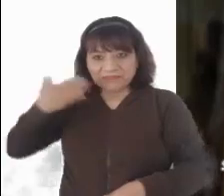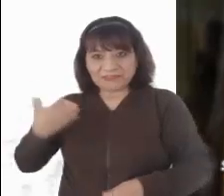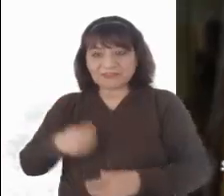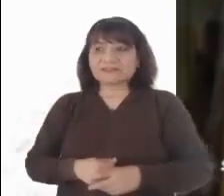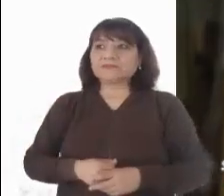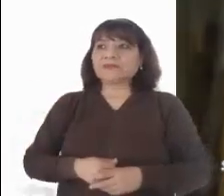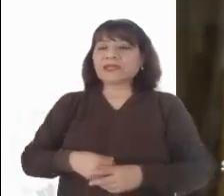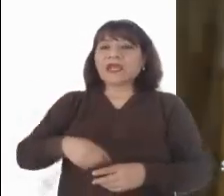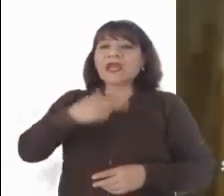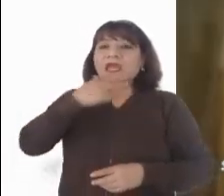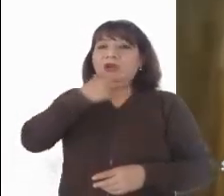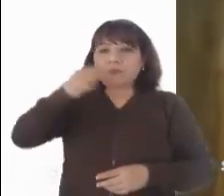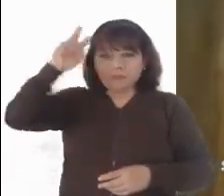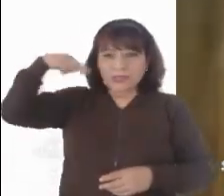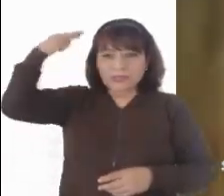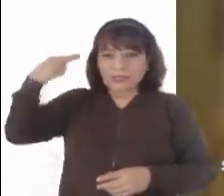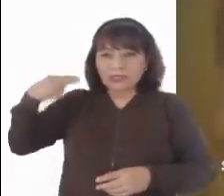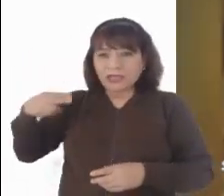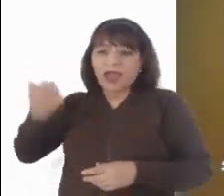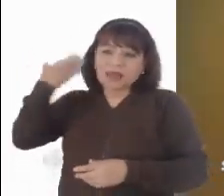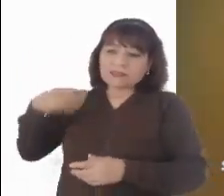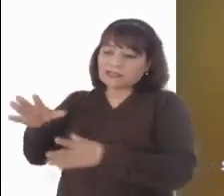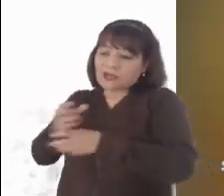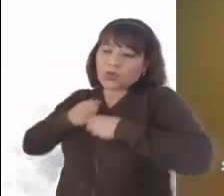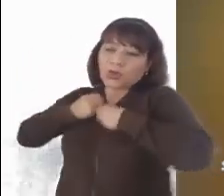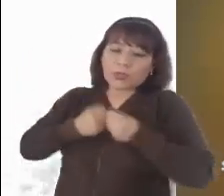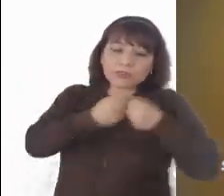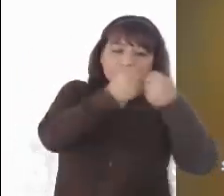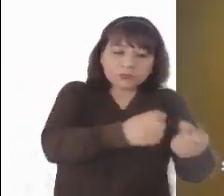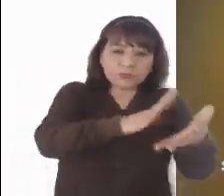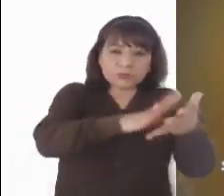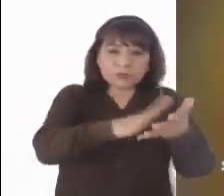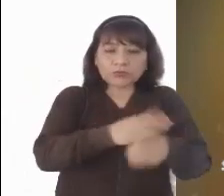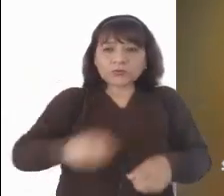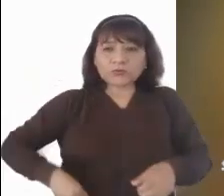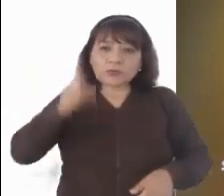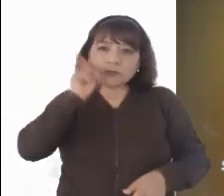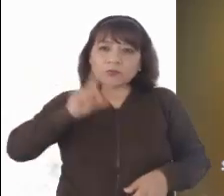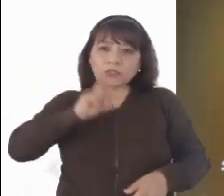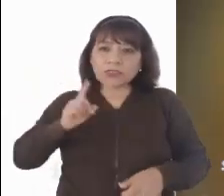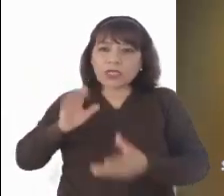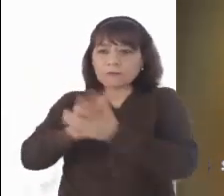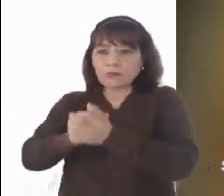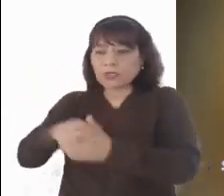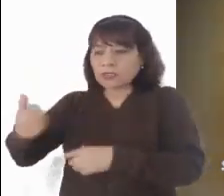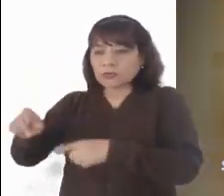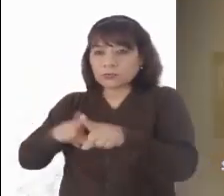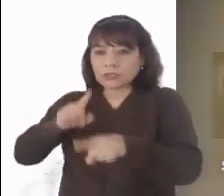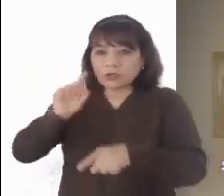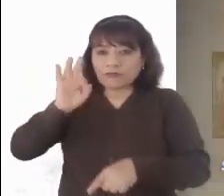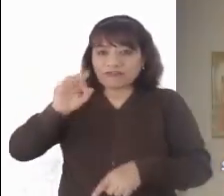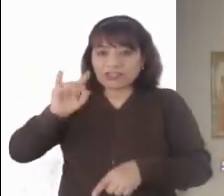Herodes había apresado a Juan y lo había encadenado en la cárcel por causa de Herodías, la mujer de su hermano Filipo.